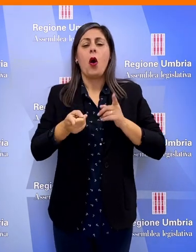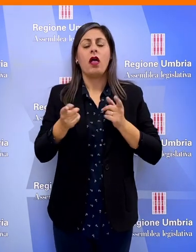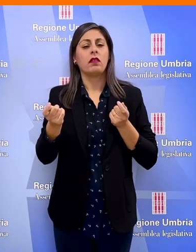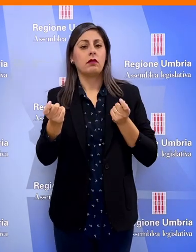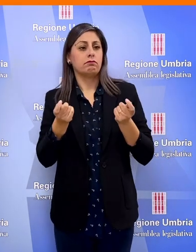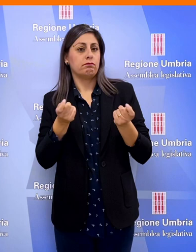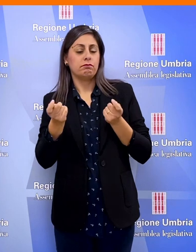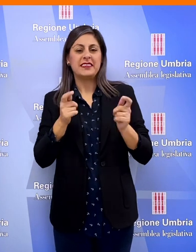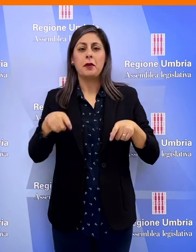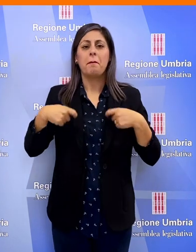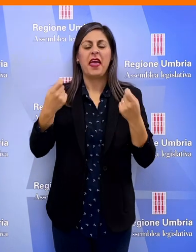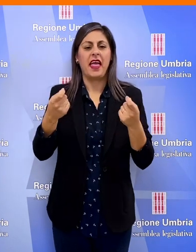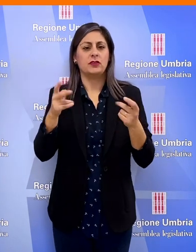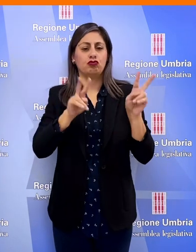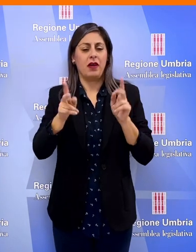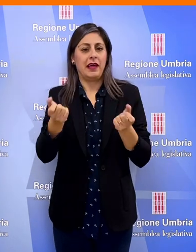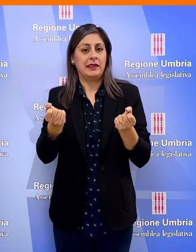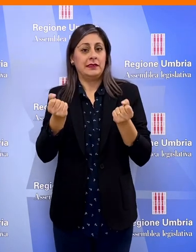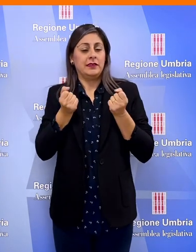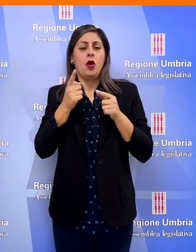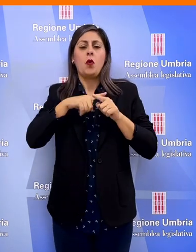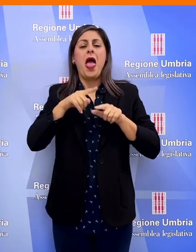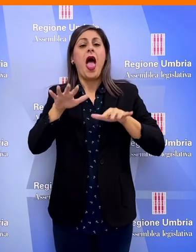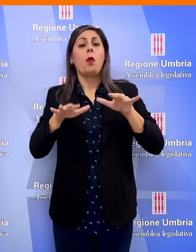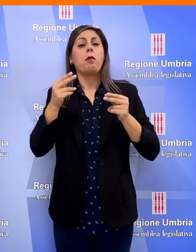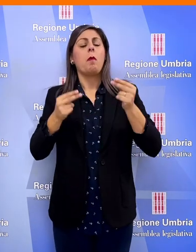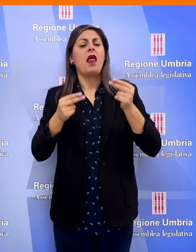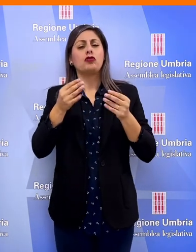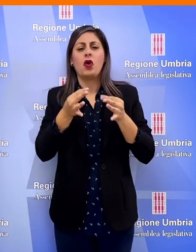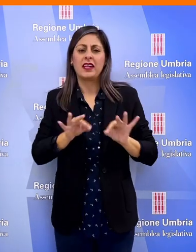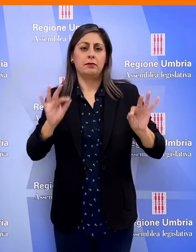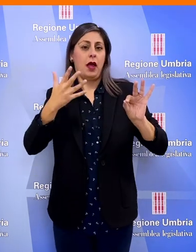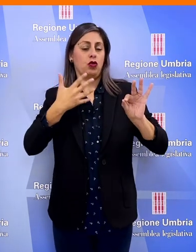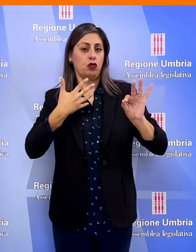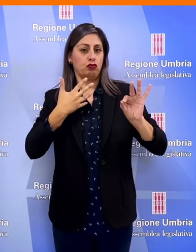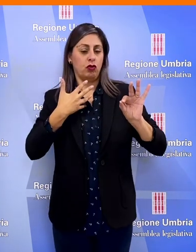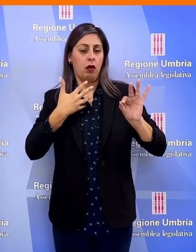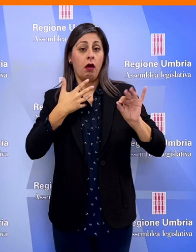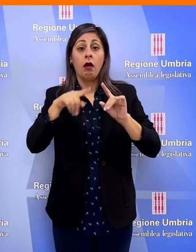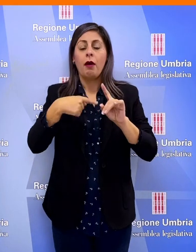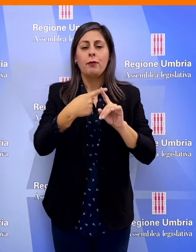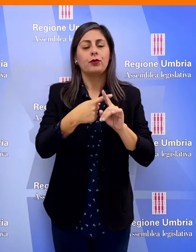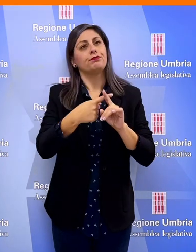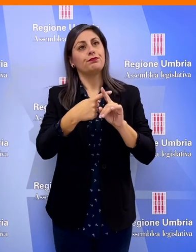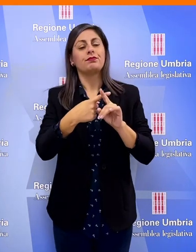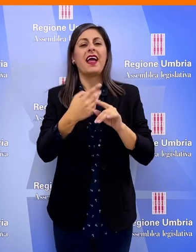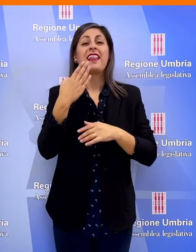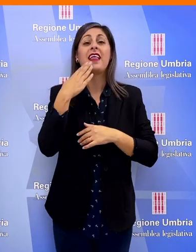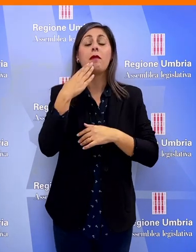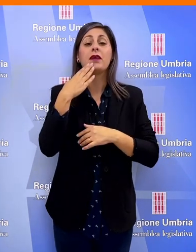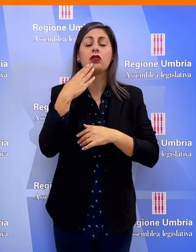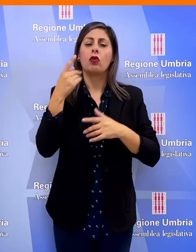'oculata politica di contenimento della spesa e di rispetto degli equilibri di bilancio, una coerente e sistematica